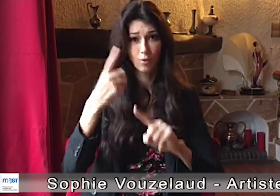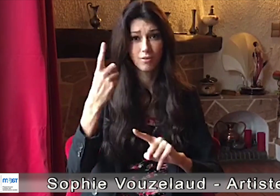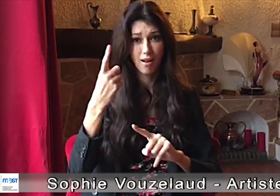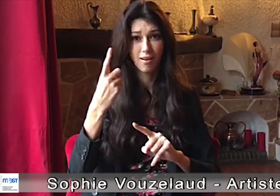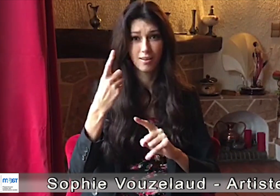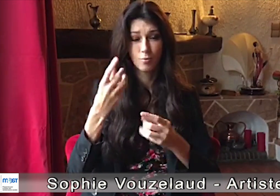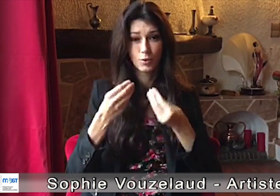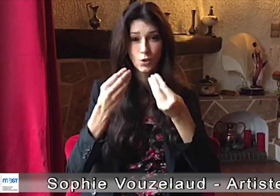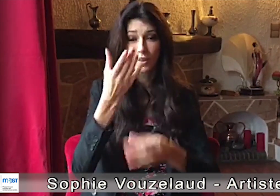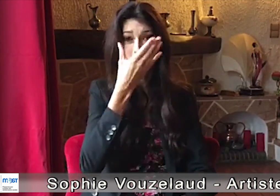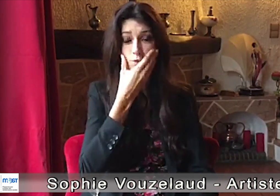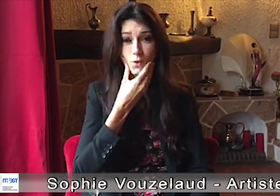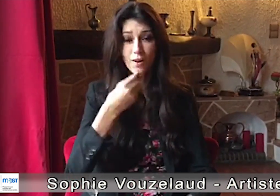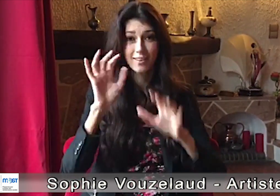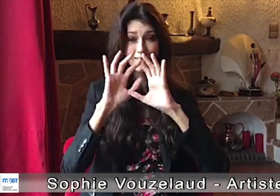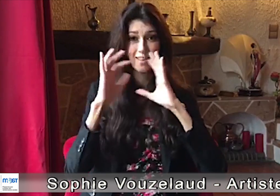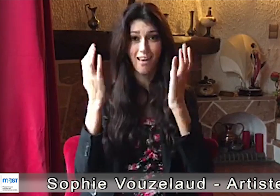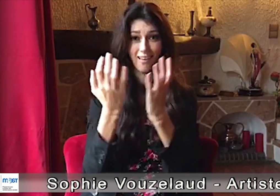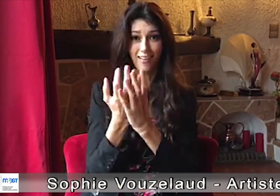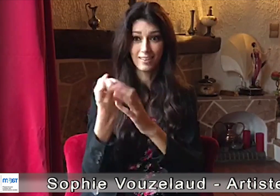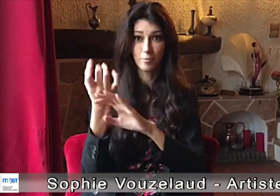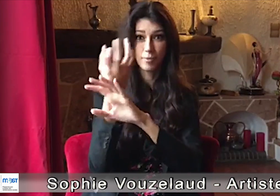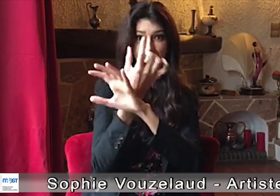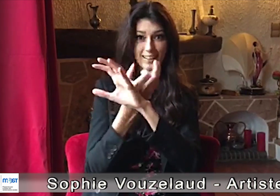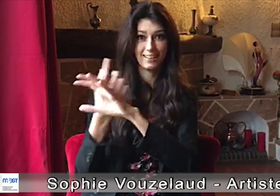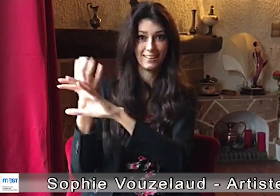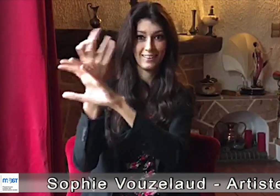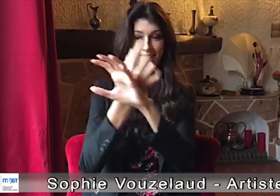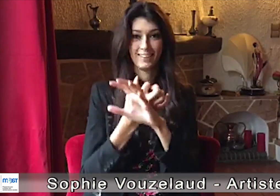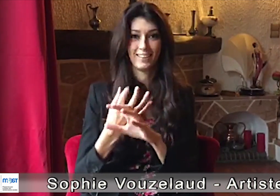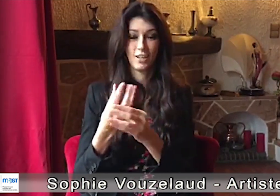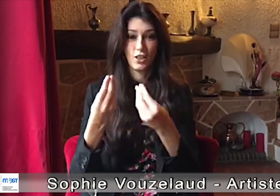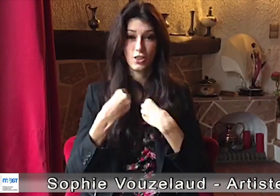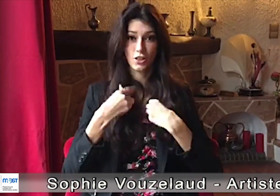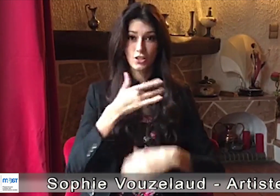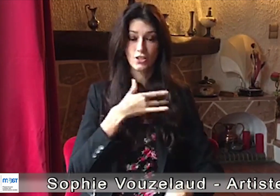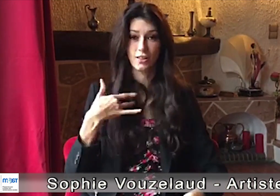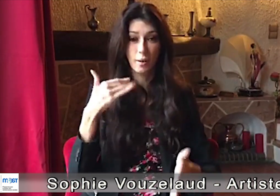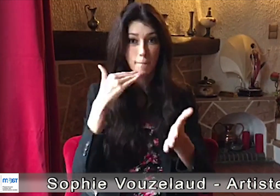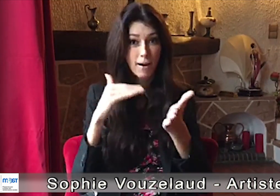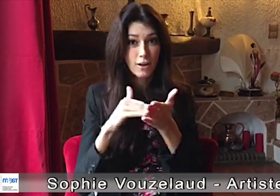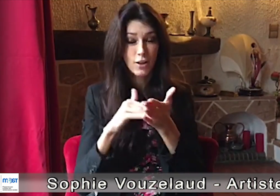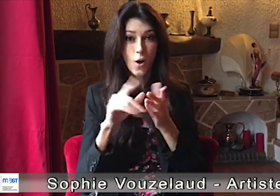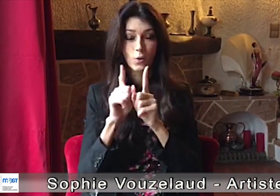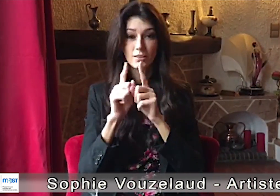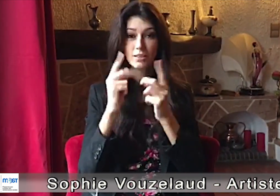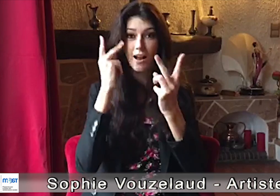avenir. Et surtout d'avoir une jolie planète, brillante, qui nous maintiendra en meilleure santé